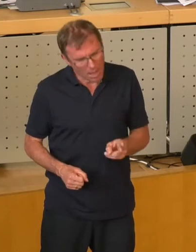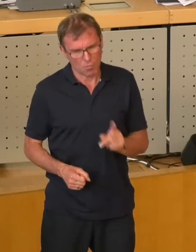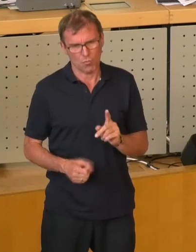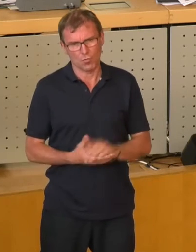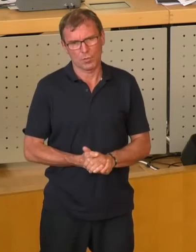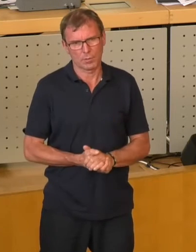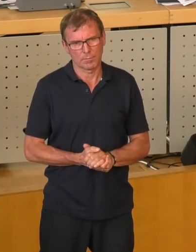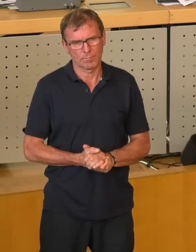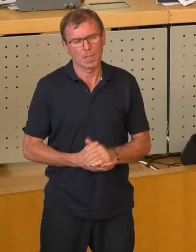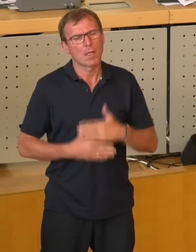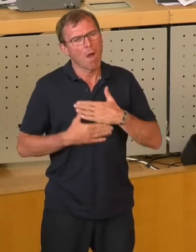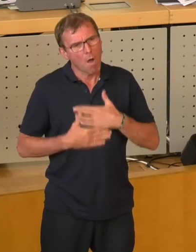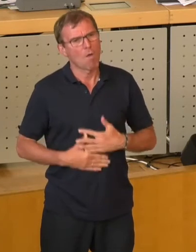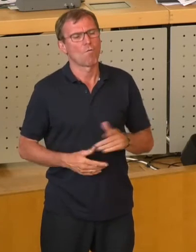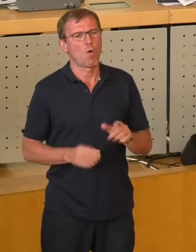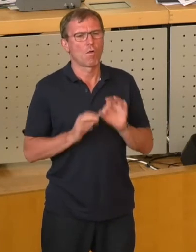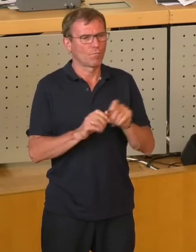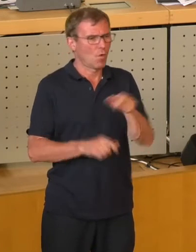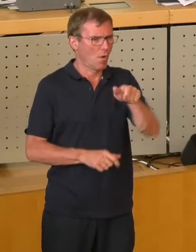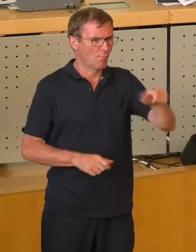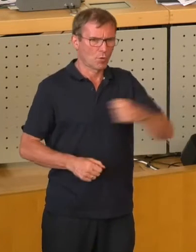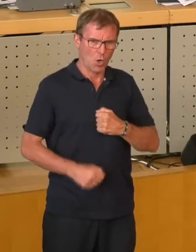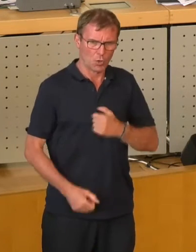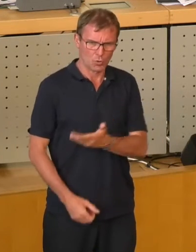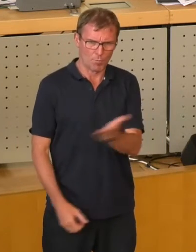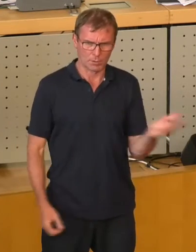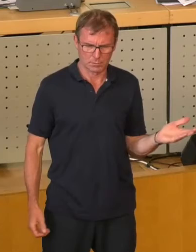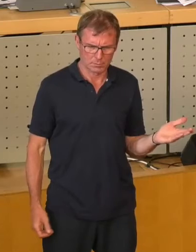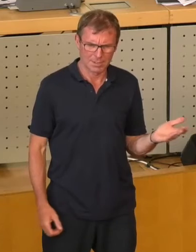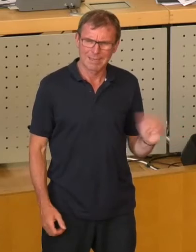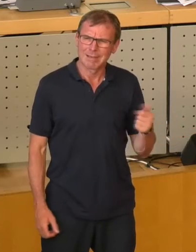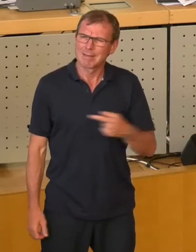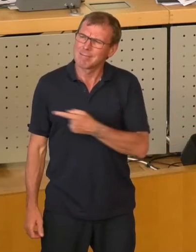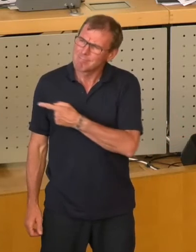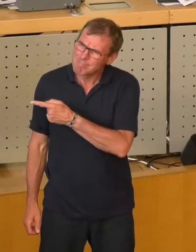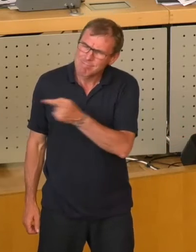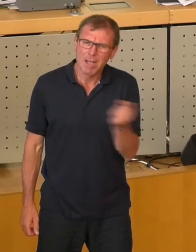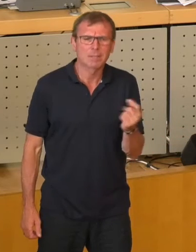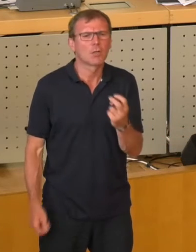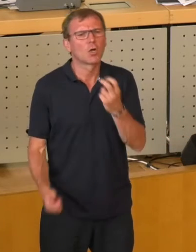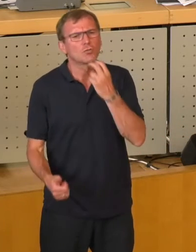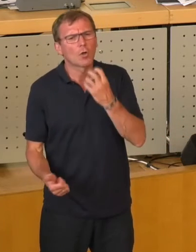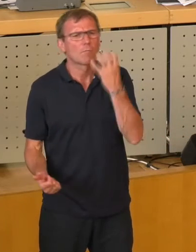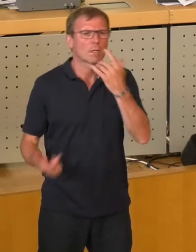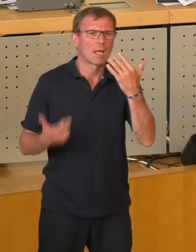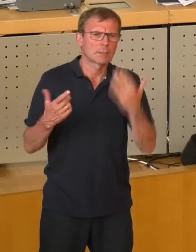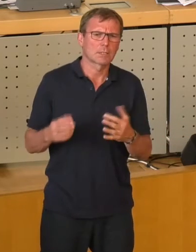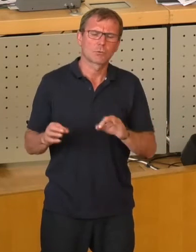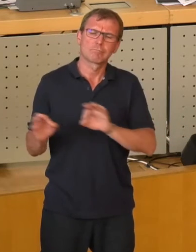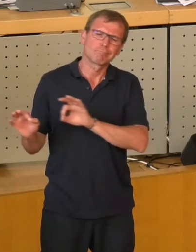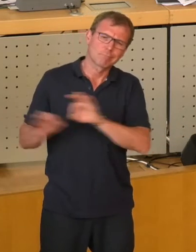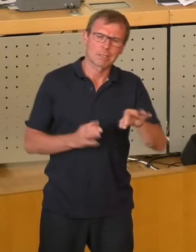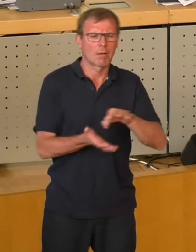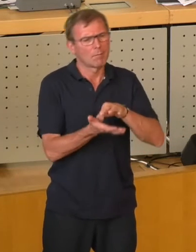das Wohlergehen der Bürger kümmern. Es gibt die allermeisten Leute, die ihre Strom- und Gasrechnung regelmäßig